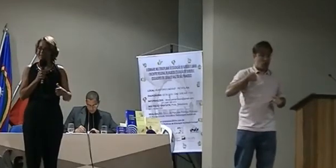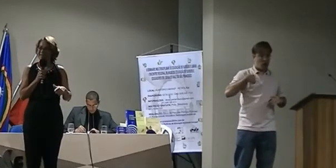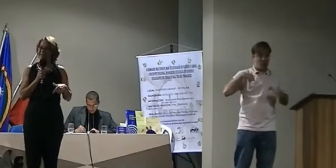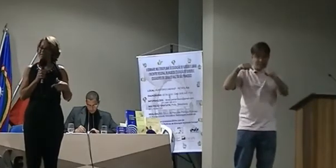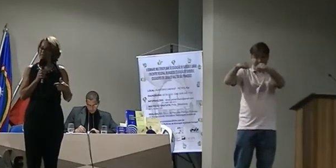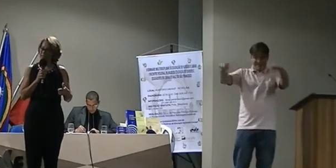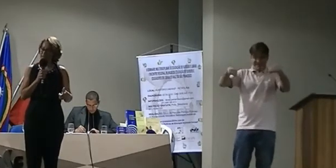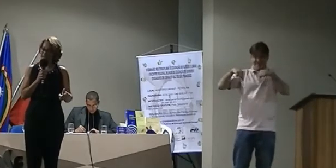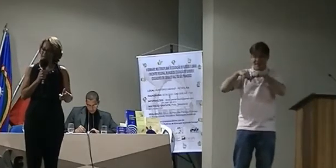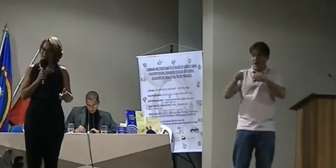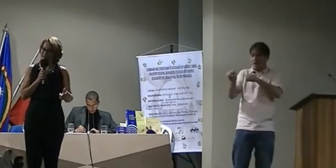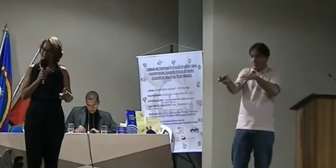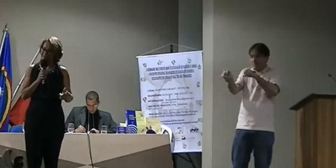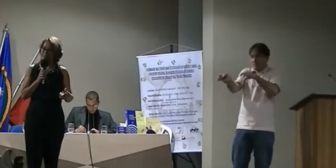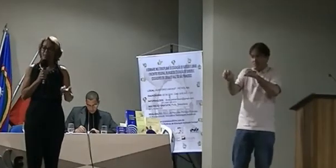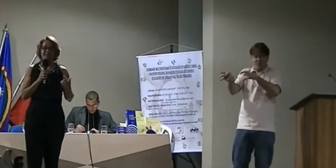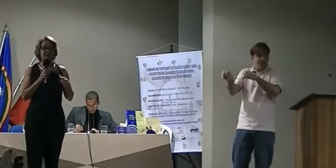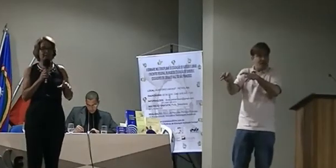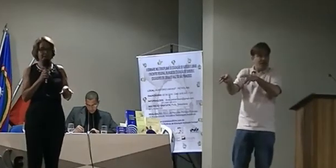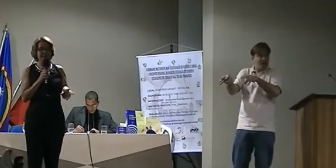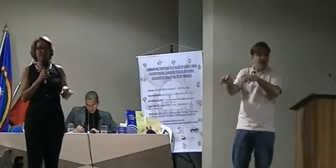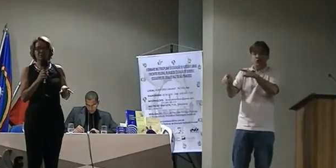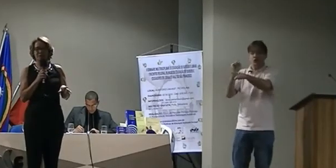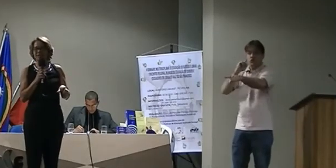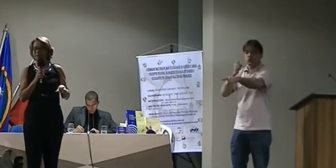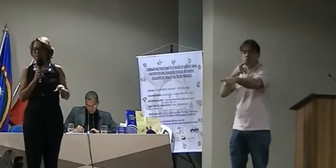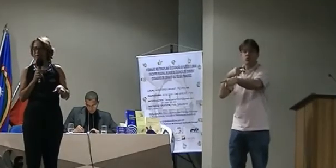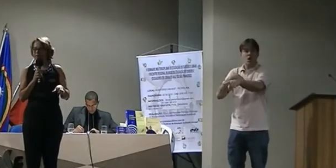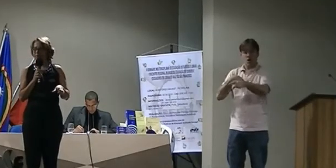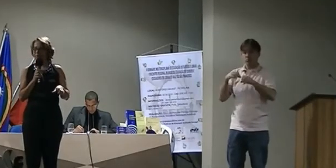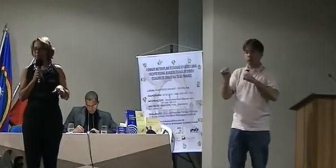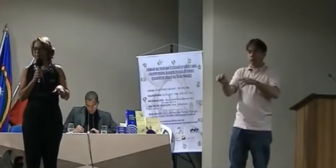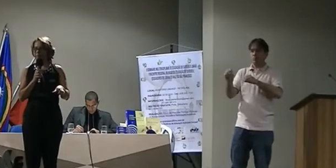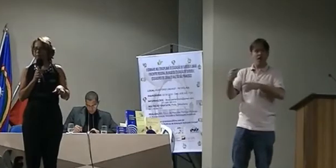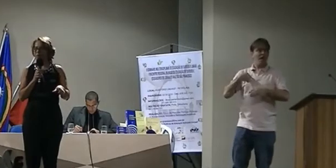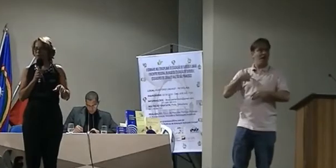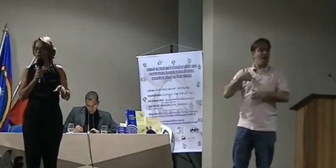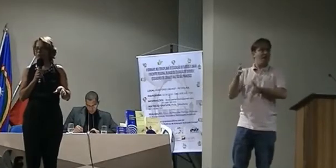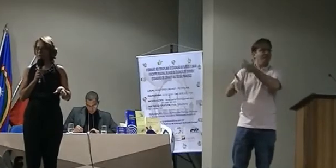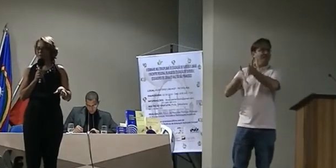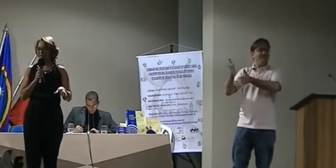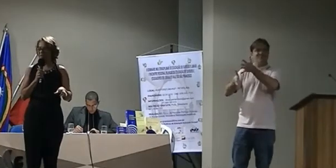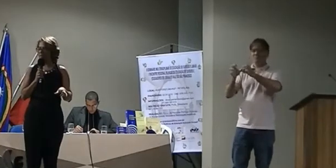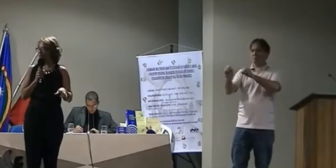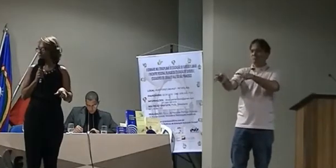que ensine, mas que aprenda com ele também com a sua vivência de mundo.